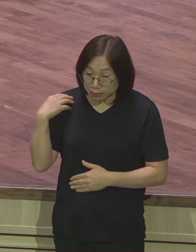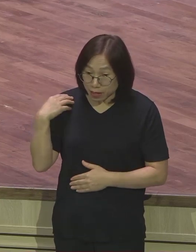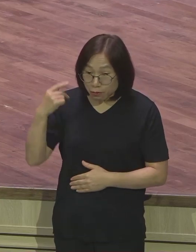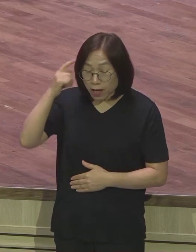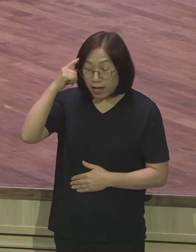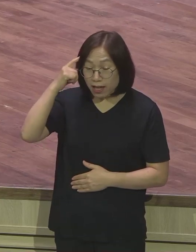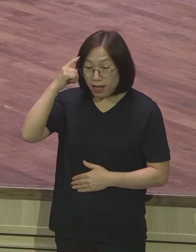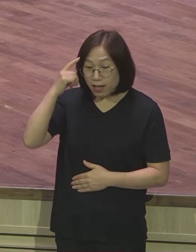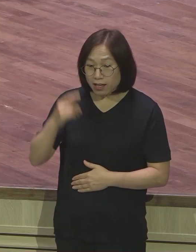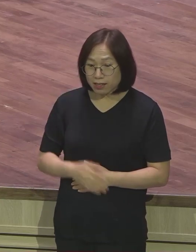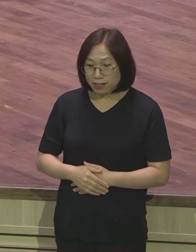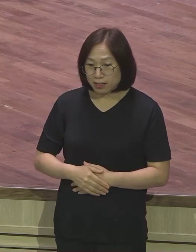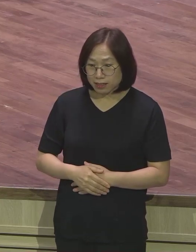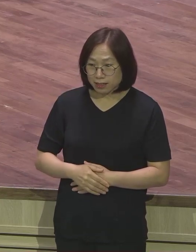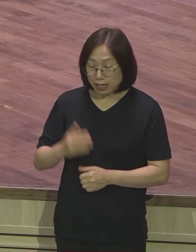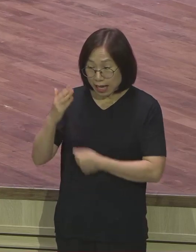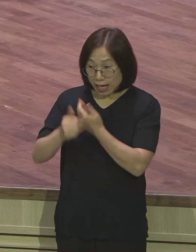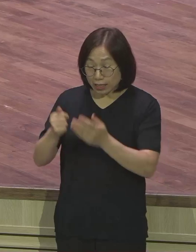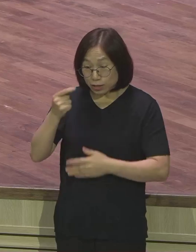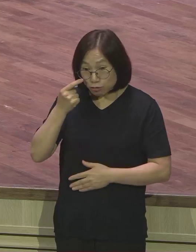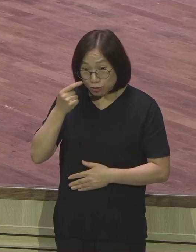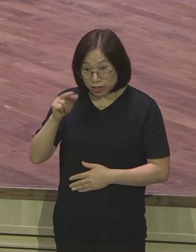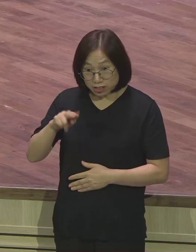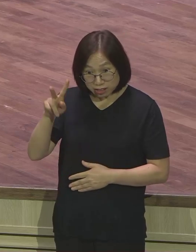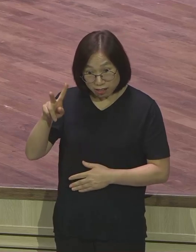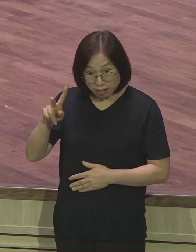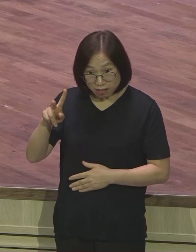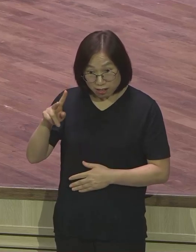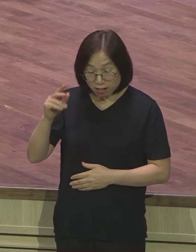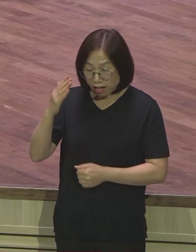하나님의 눈이 틀린 겁니까? 하나님이 사람을 잘못 보신 겁니까?